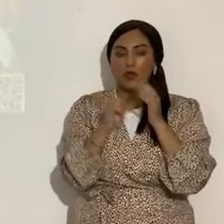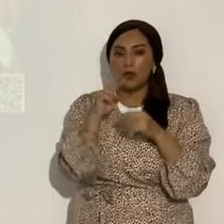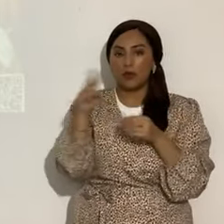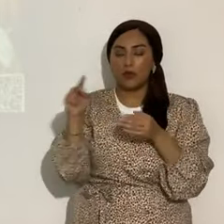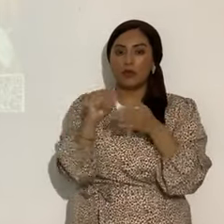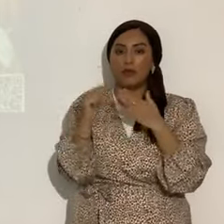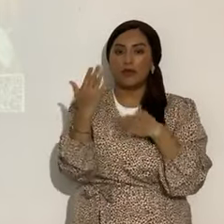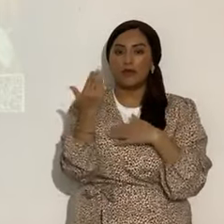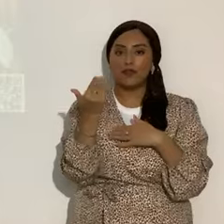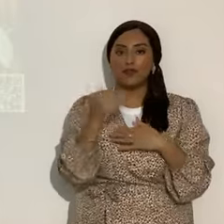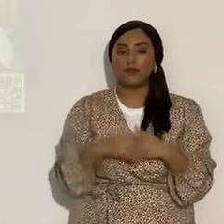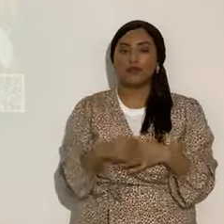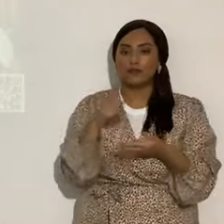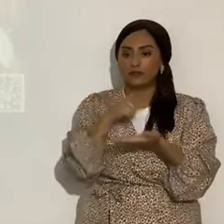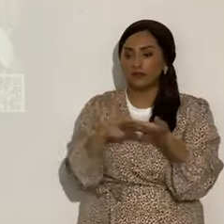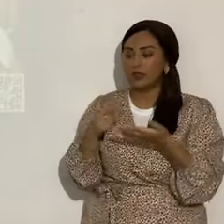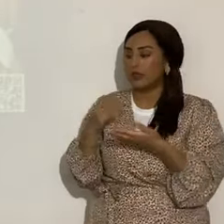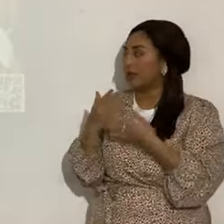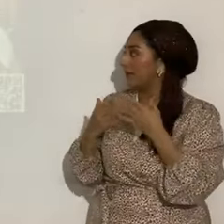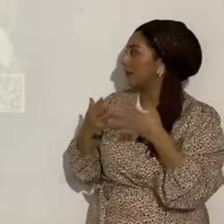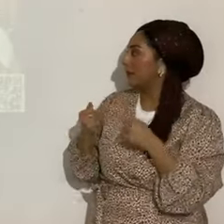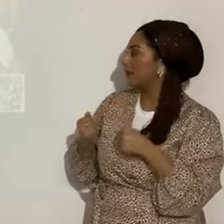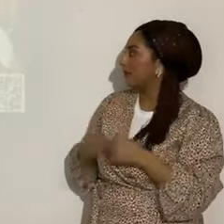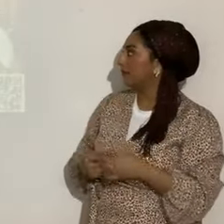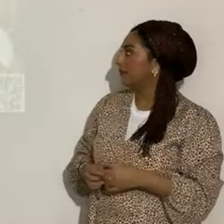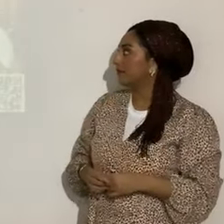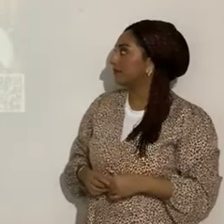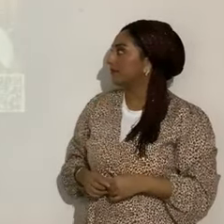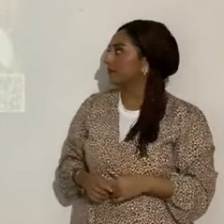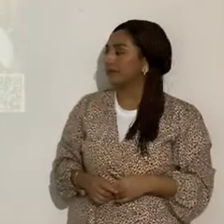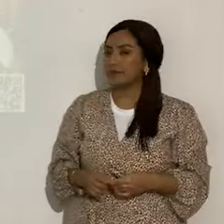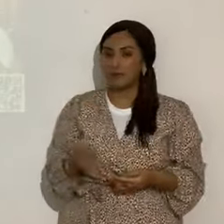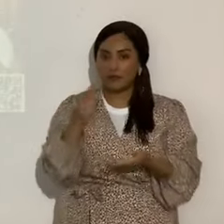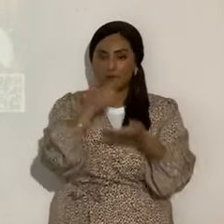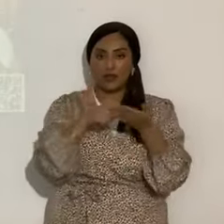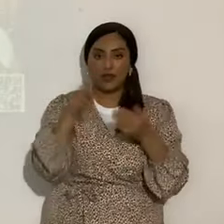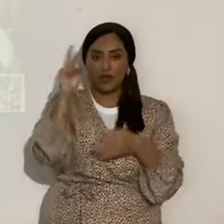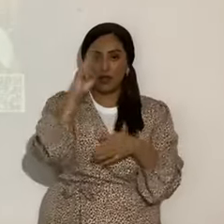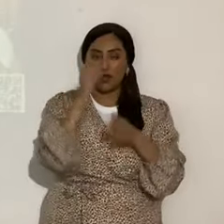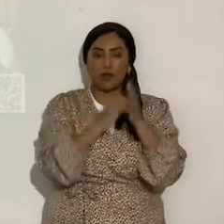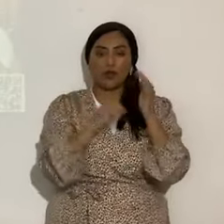15. Vamos para allá un poquito rápido. Búsquenlo, Apocalipsis 22, verso 15.